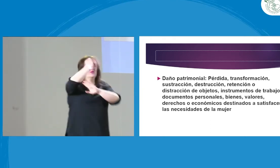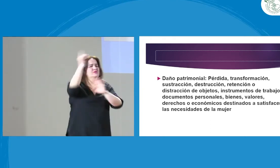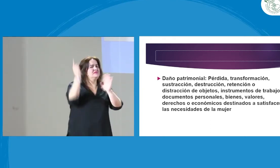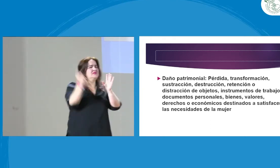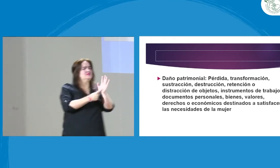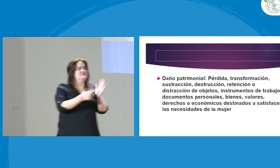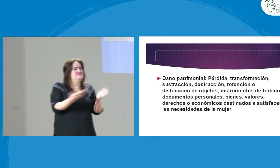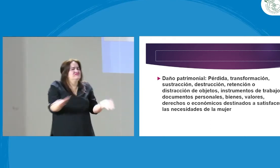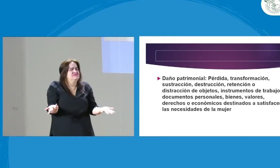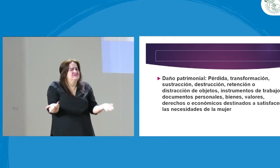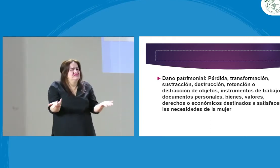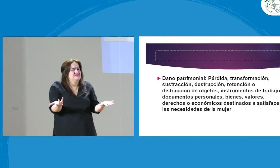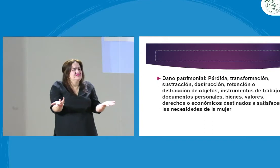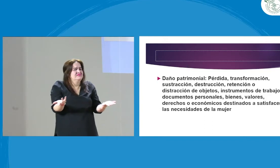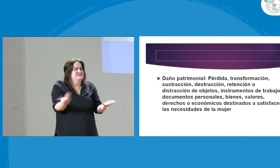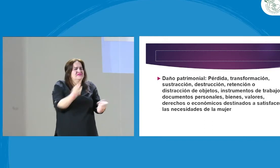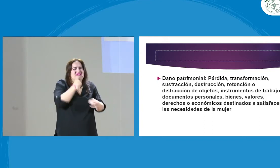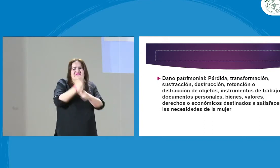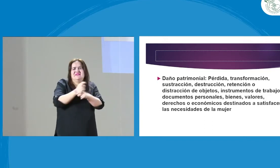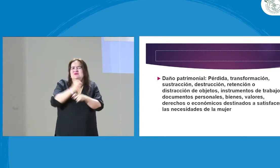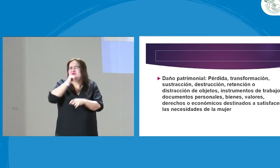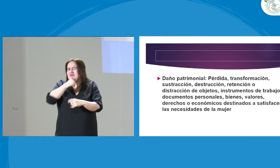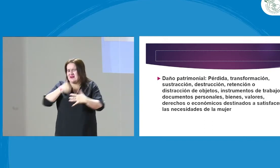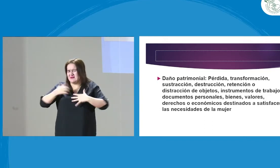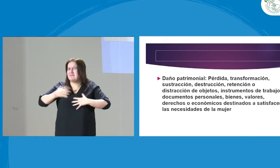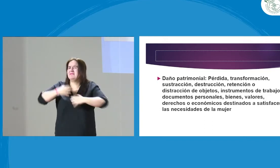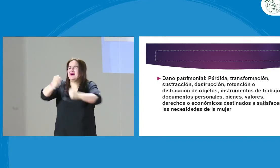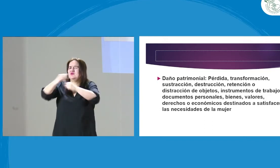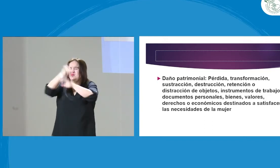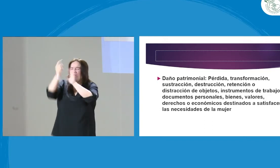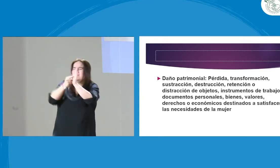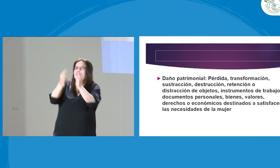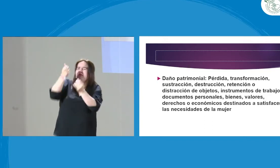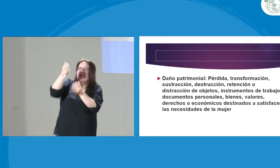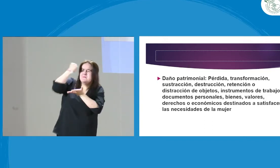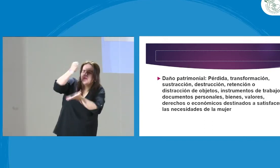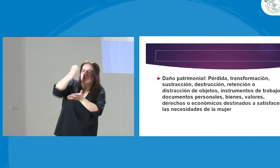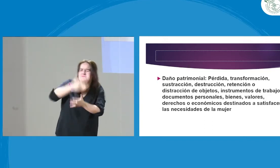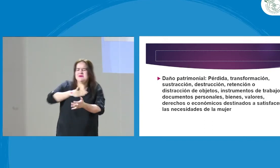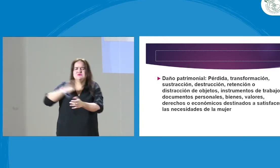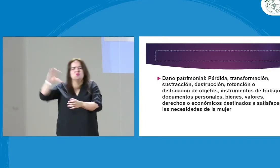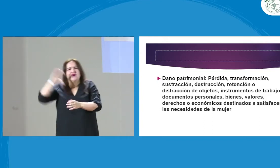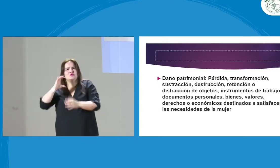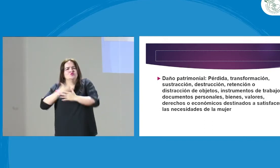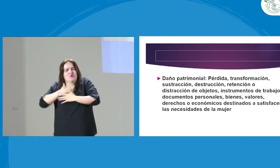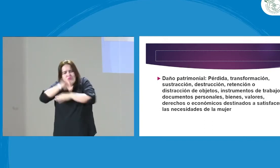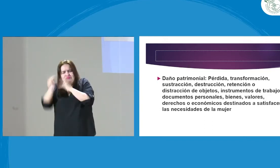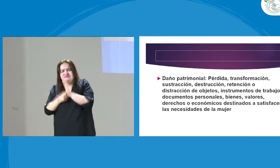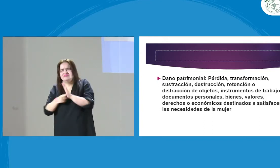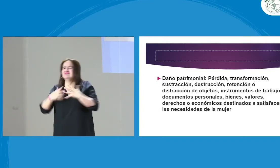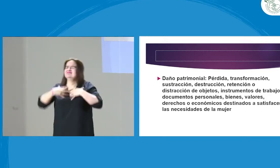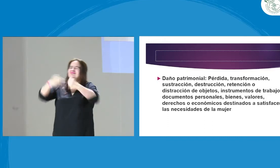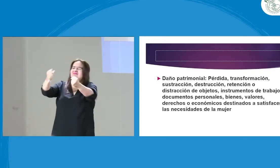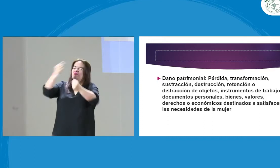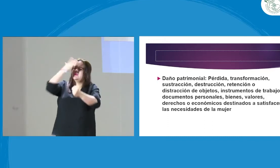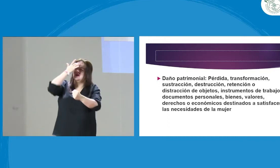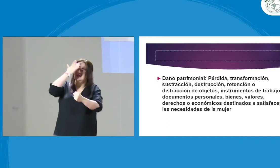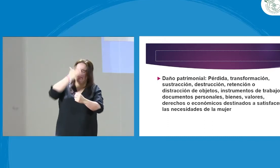Se lo llevan. ¿Y dónde quedamos nosotras? Es muy difícil. Eso es un sufrimiento porque es mi patrimonio, es mi